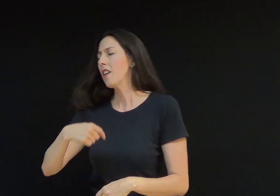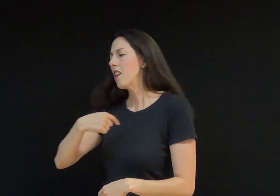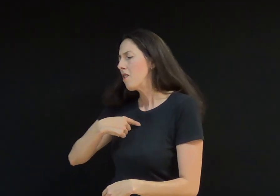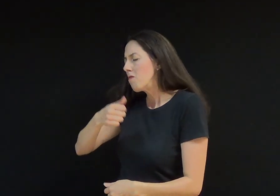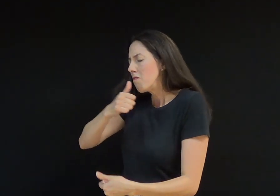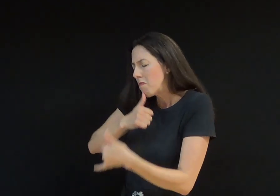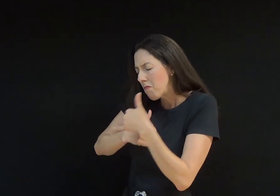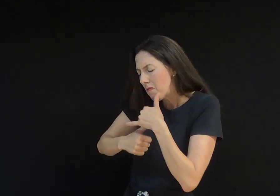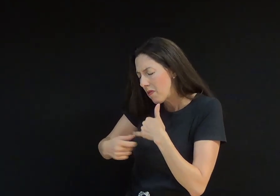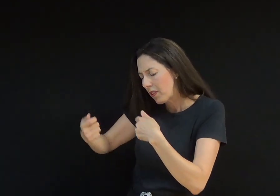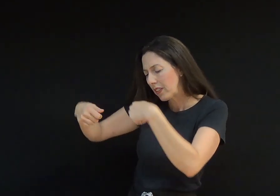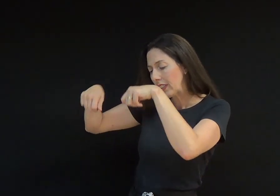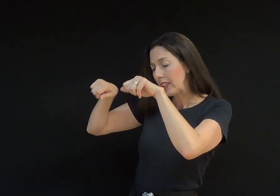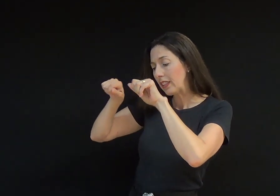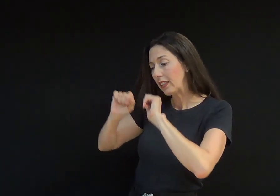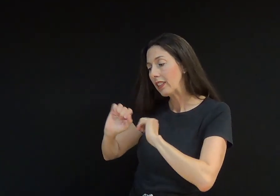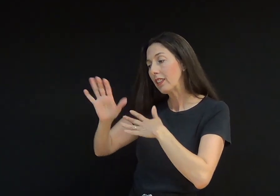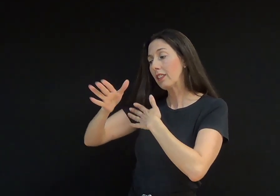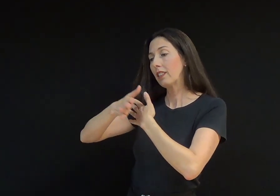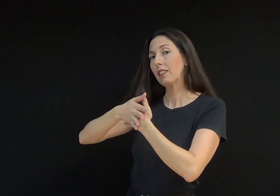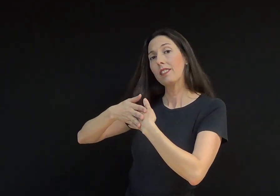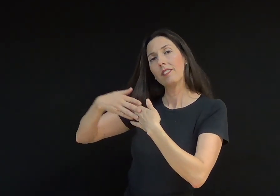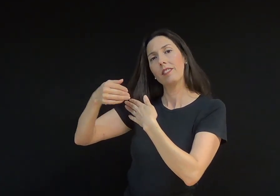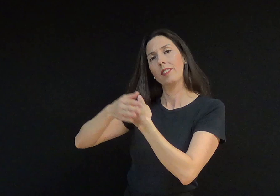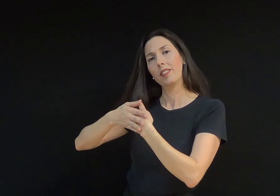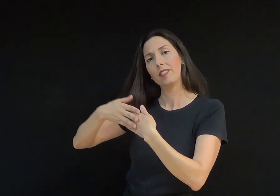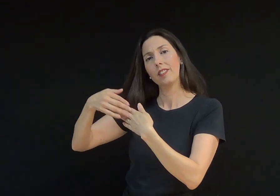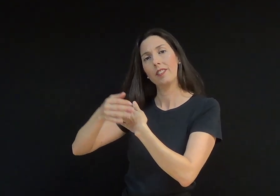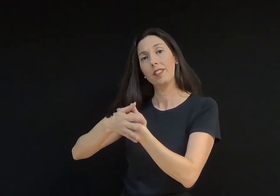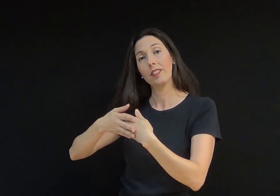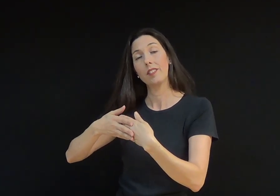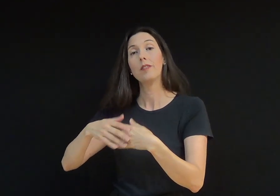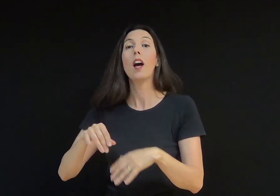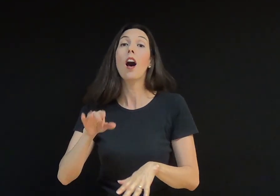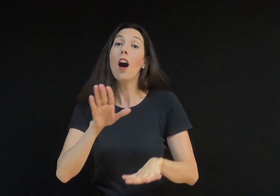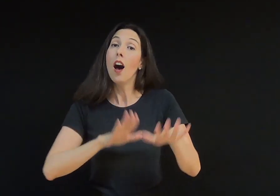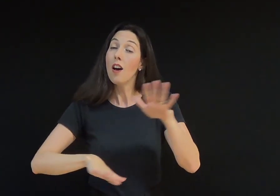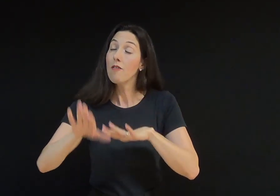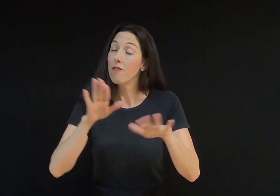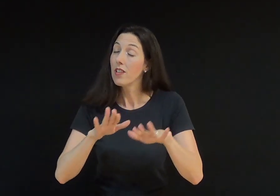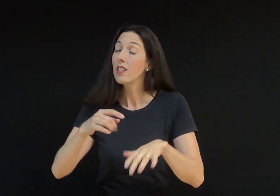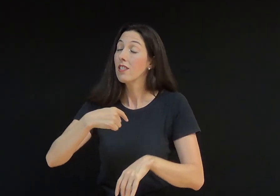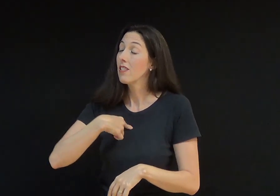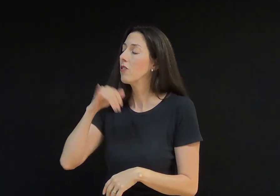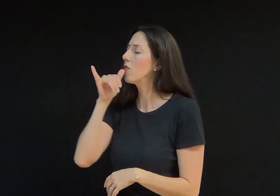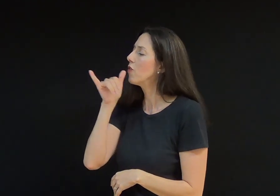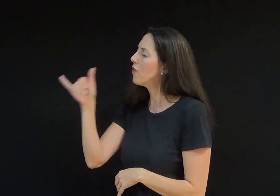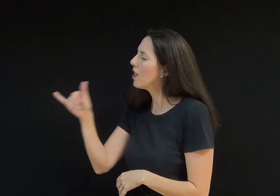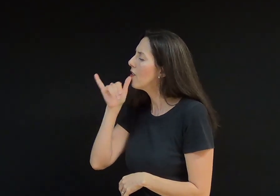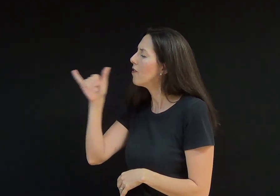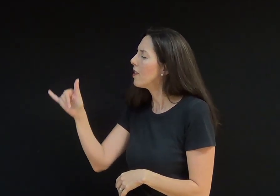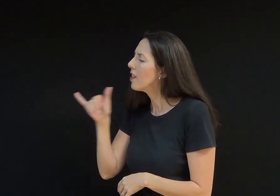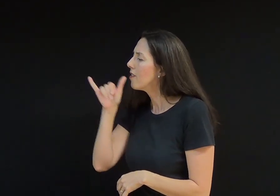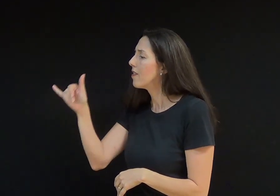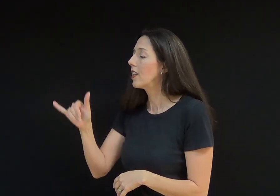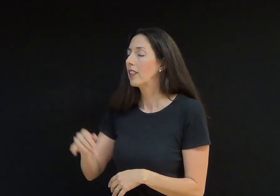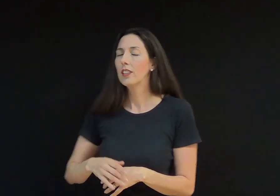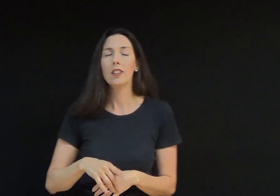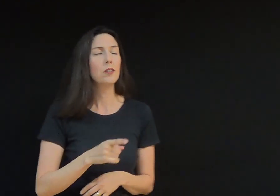sempre estava pronto para me receber com suas amáveis palavras. Em muitas situações ele apenas me ouvia. As palavras não eram